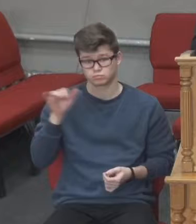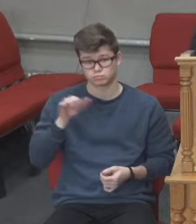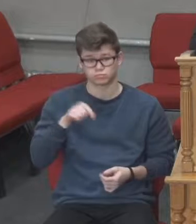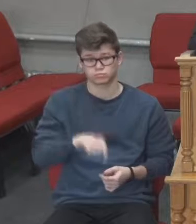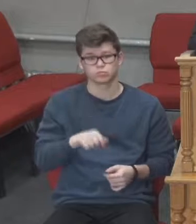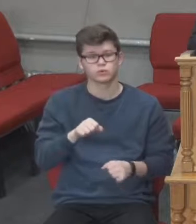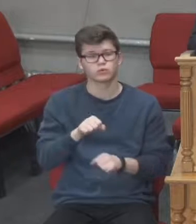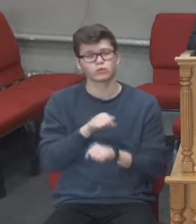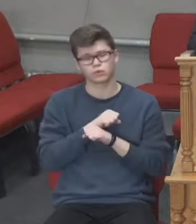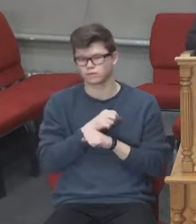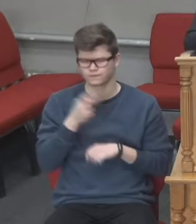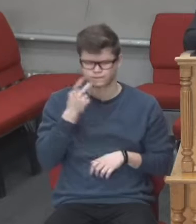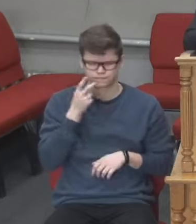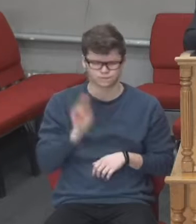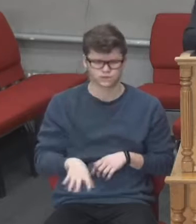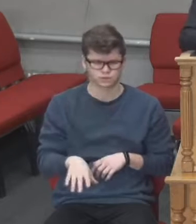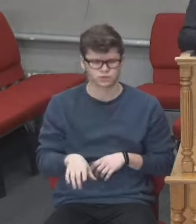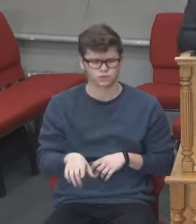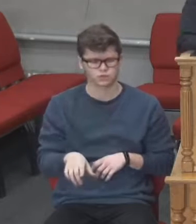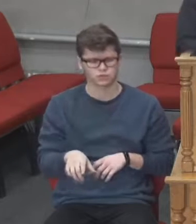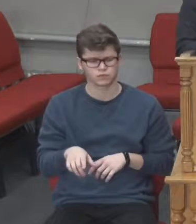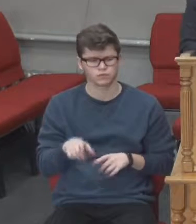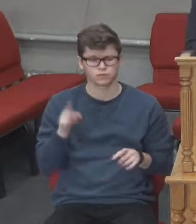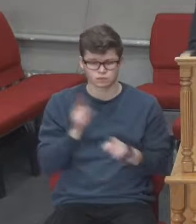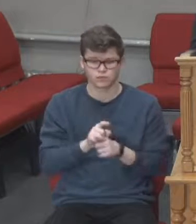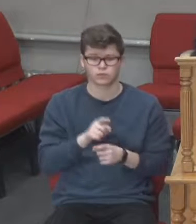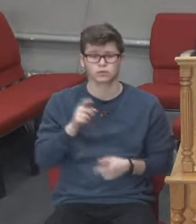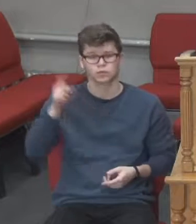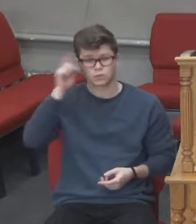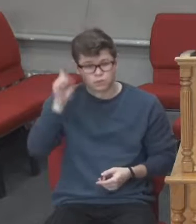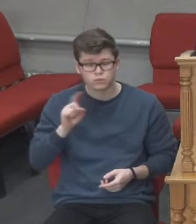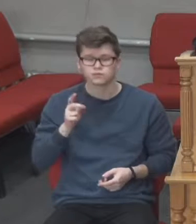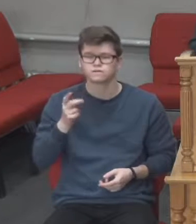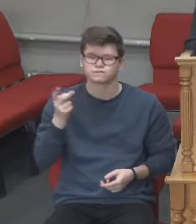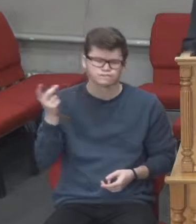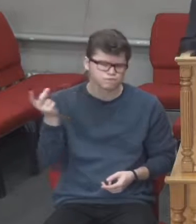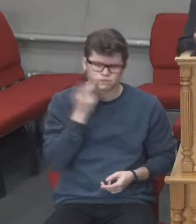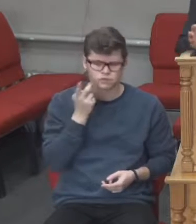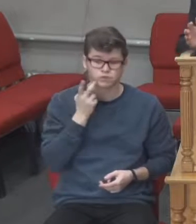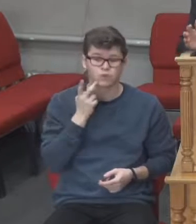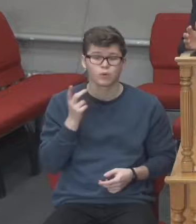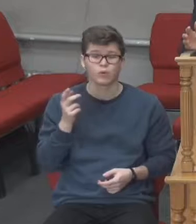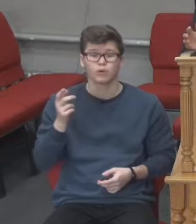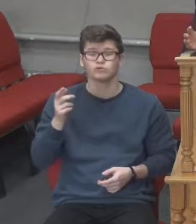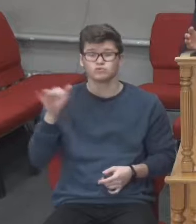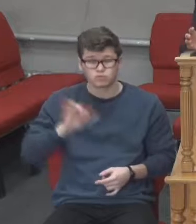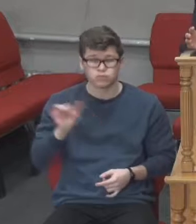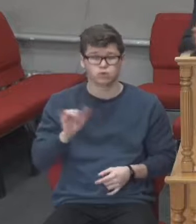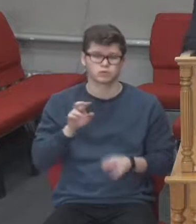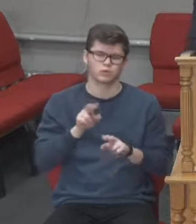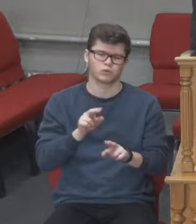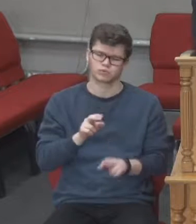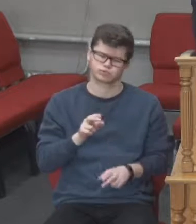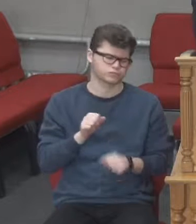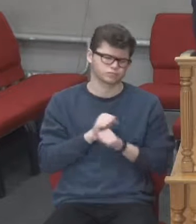дослідники, що ці фанатично настроєні юдеї, вони в суботу навіть не брали зброю до своїх рук.